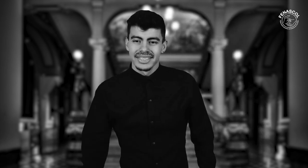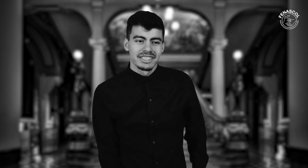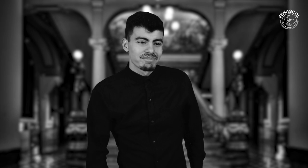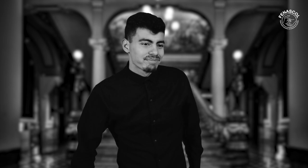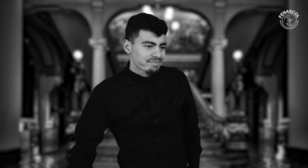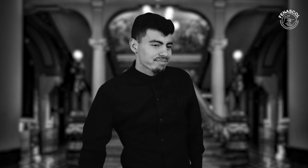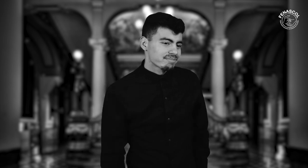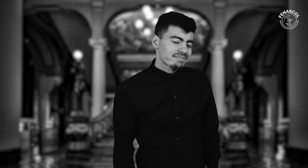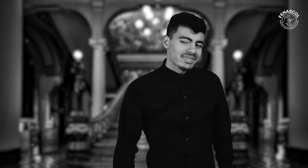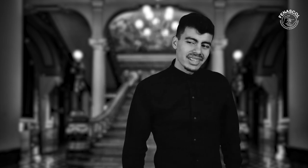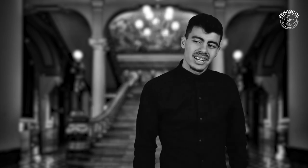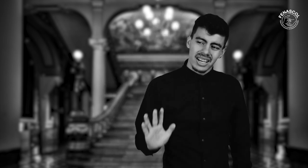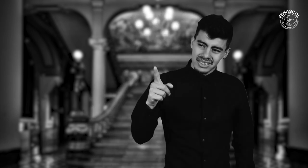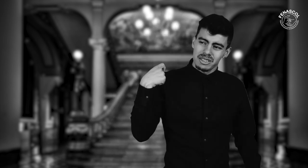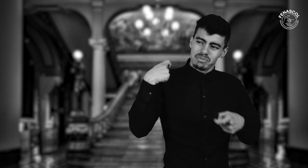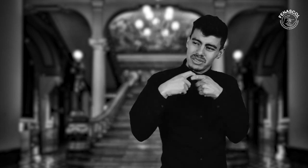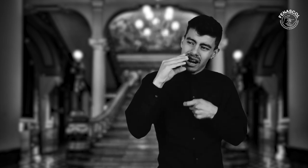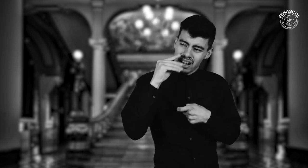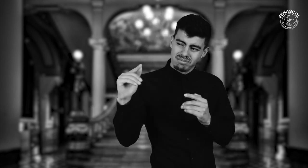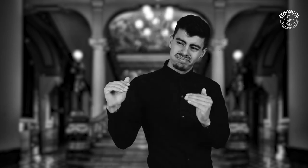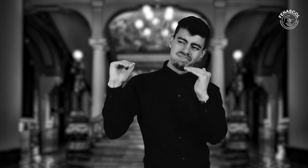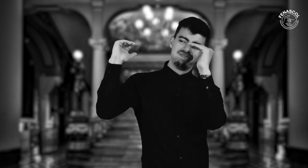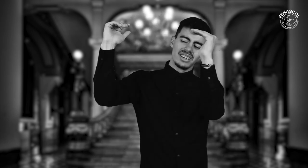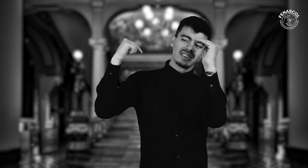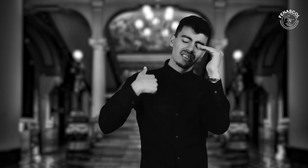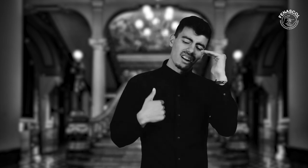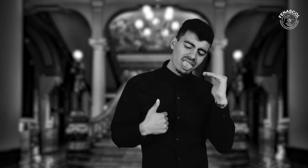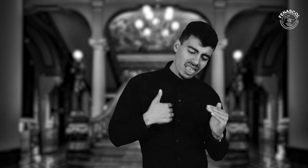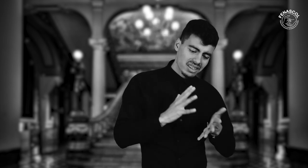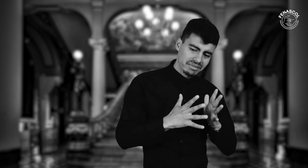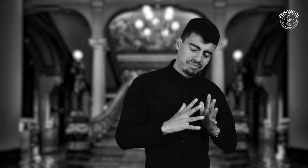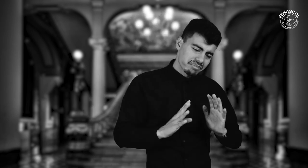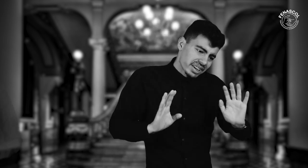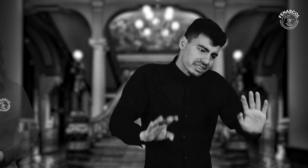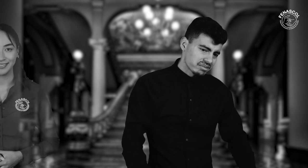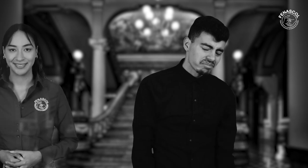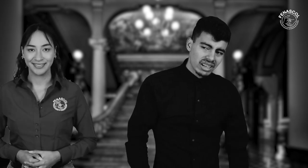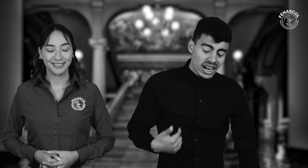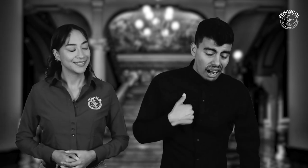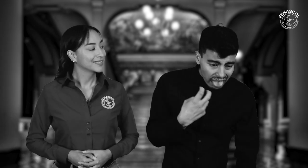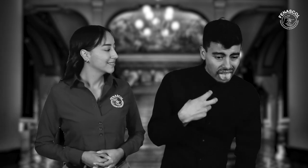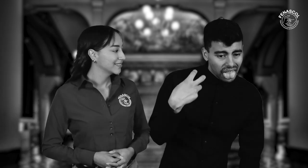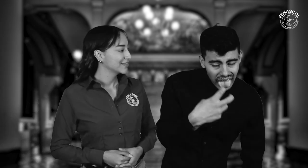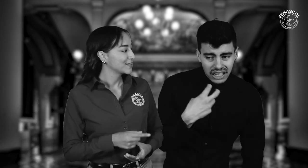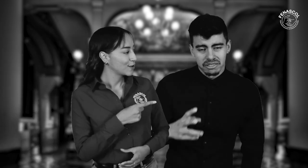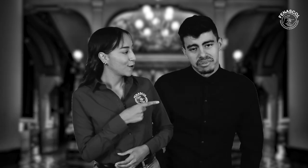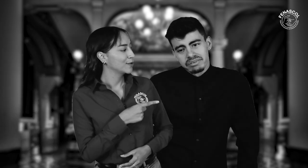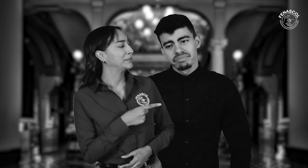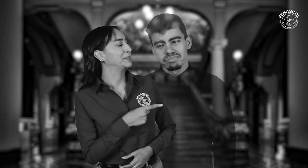¿Qué? ¿No es así? ¡Ah! Como las señas no tienen el mismo estatus que el español, pues toca seguir intentando pronunciar